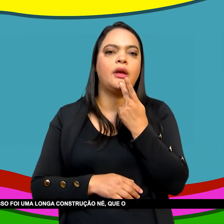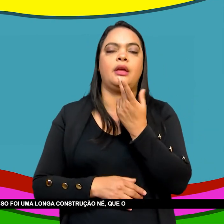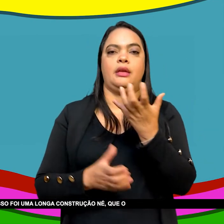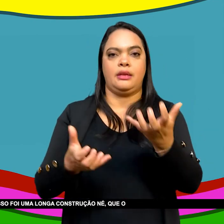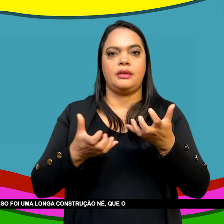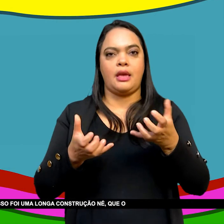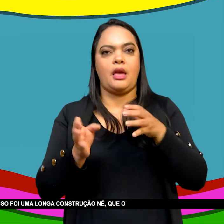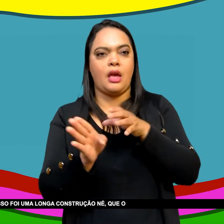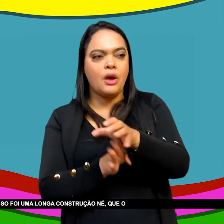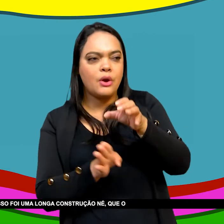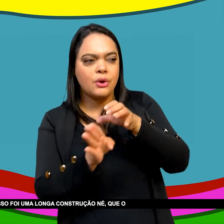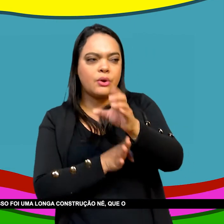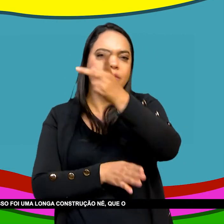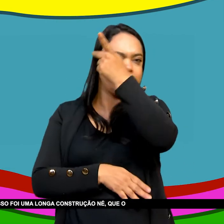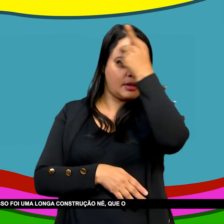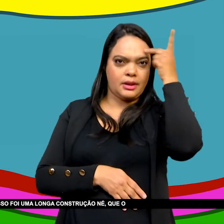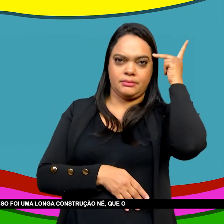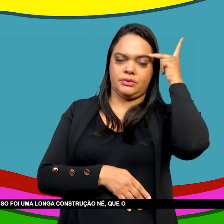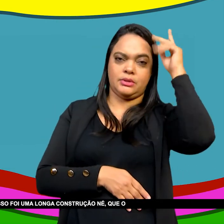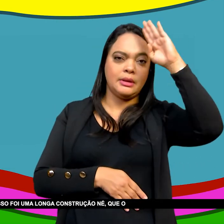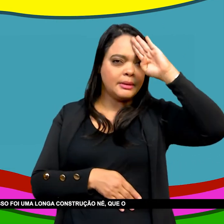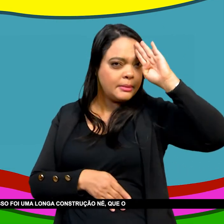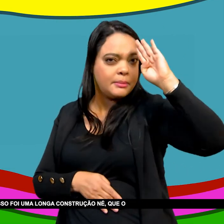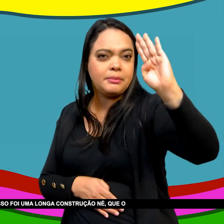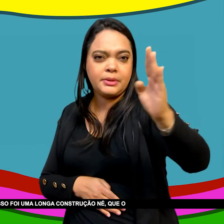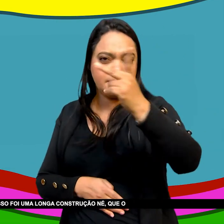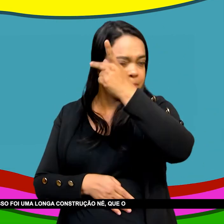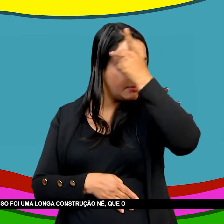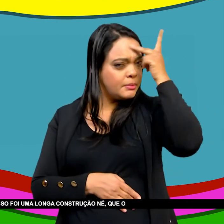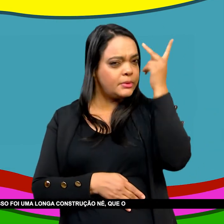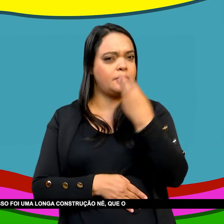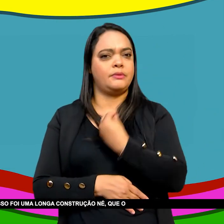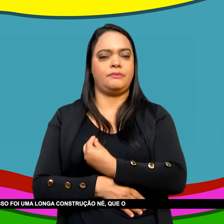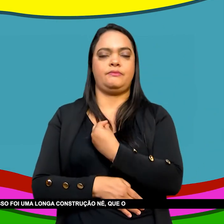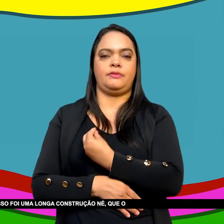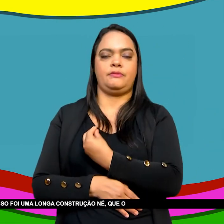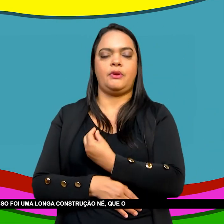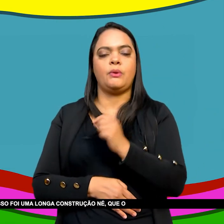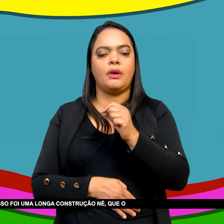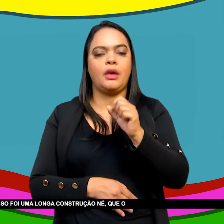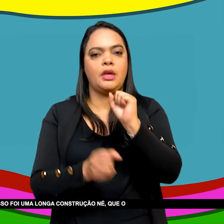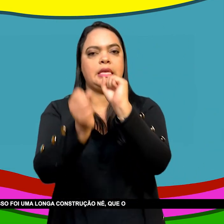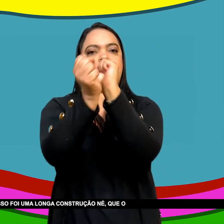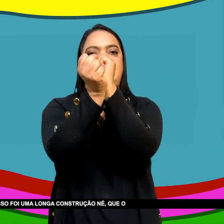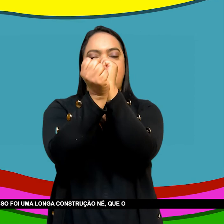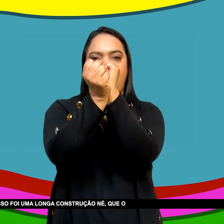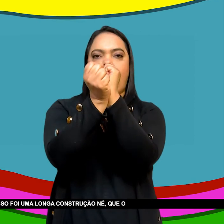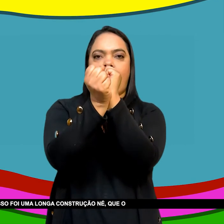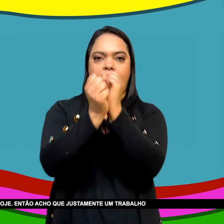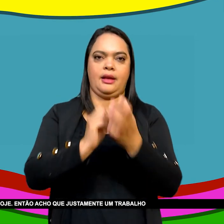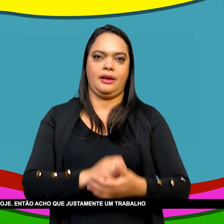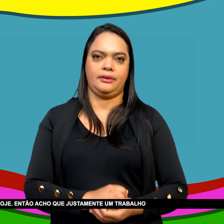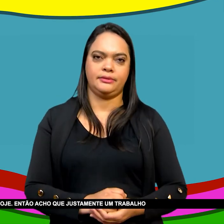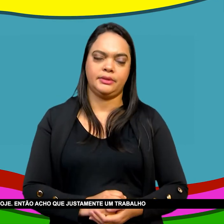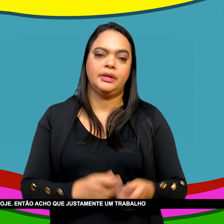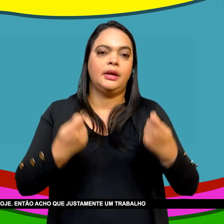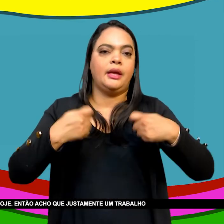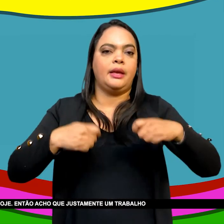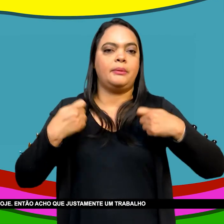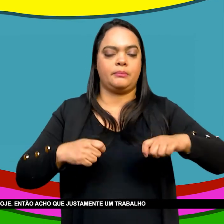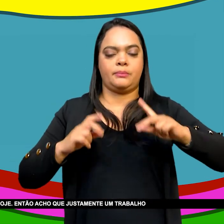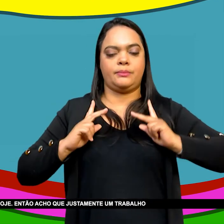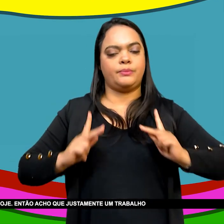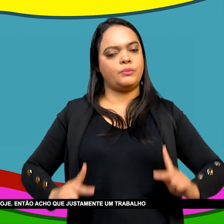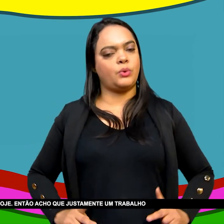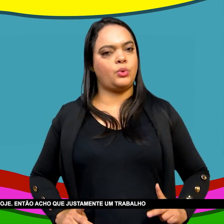Simplesmente não conhecem Não chegou até eles Essa informação Isso foi uma longa construção Que começa na época